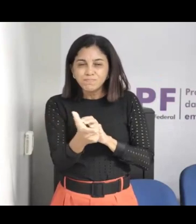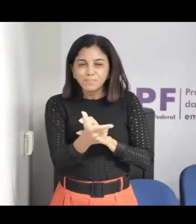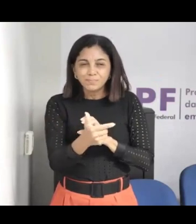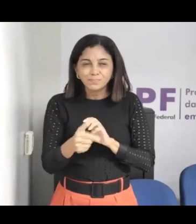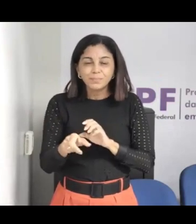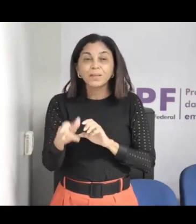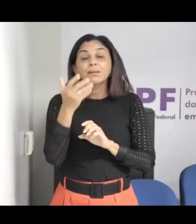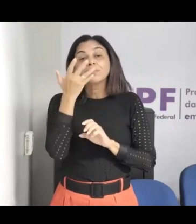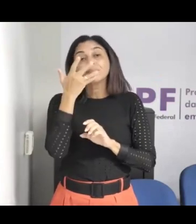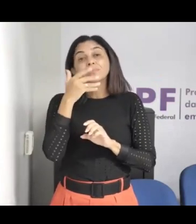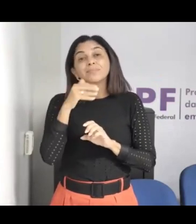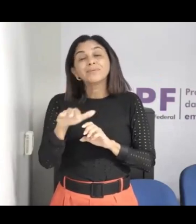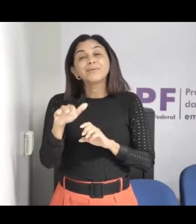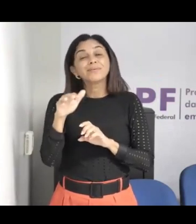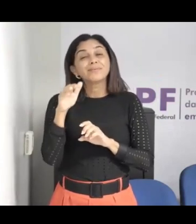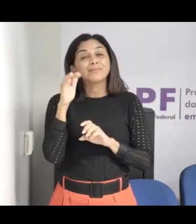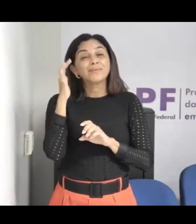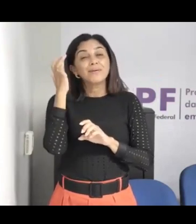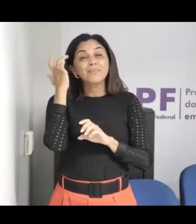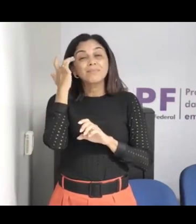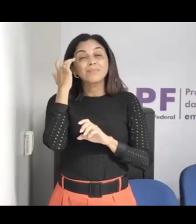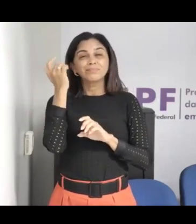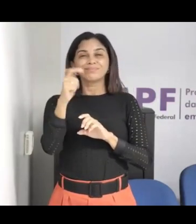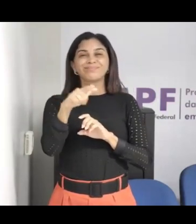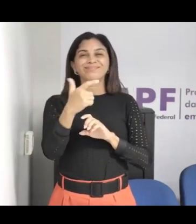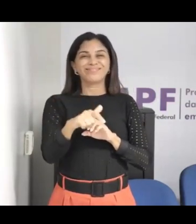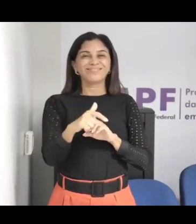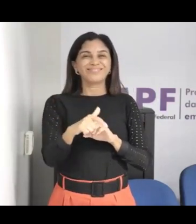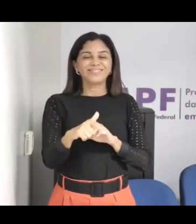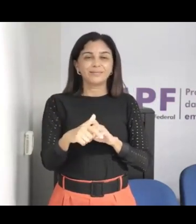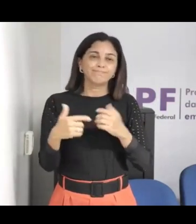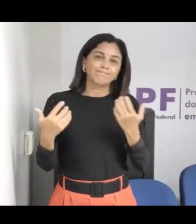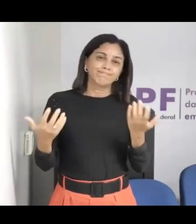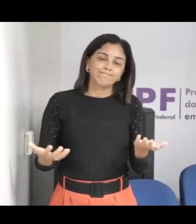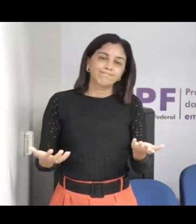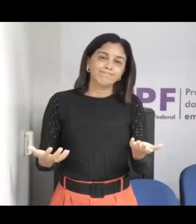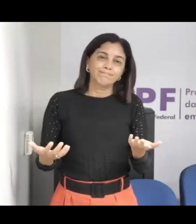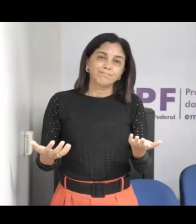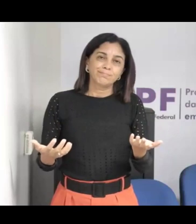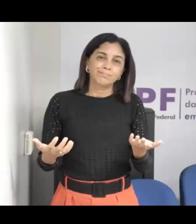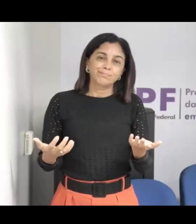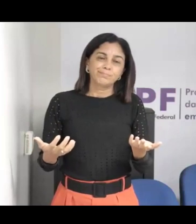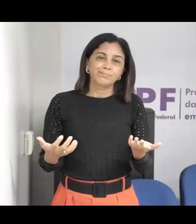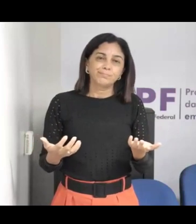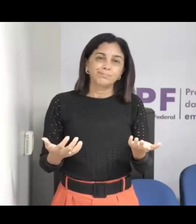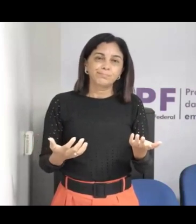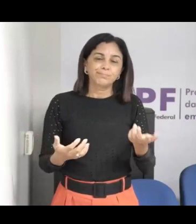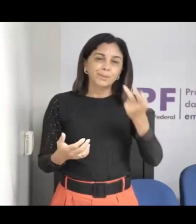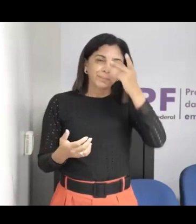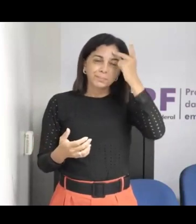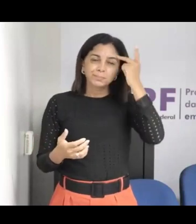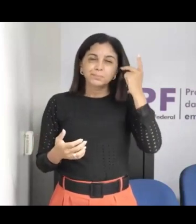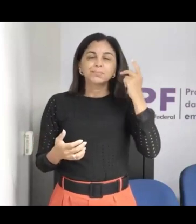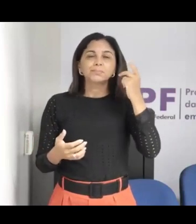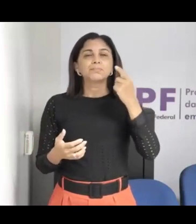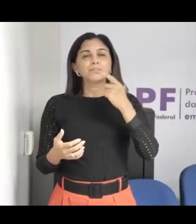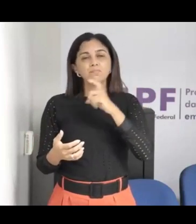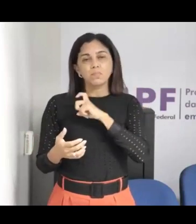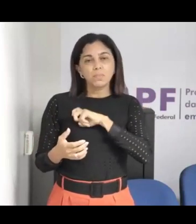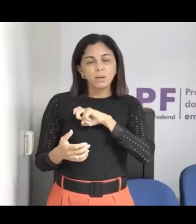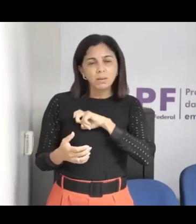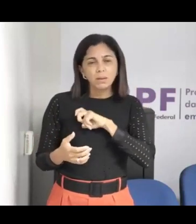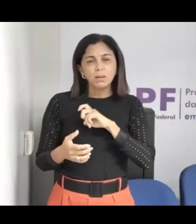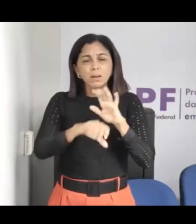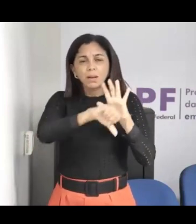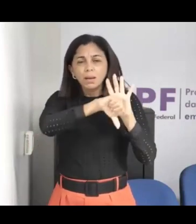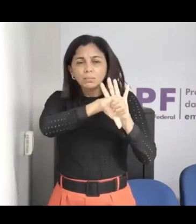então eles estudam muito isso, são muito espertos, eles estudam como conquistar a criança e